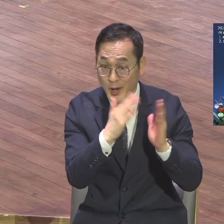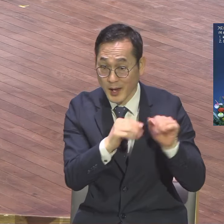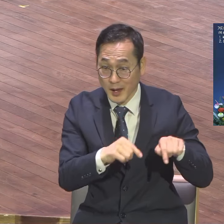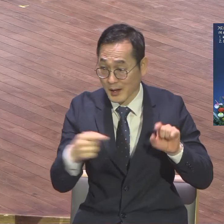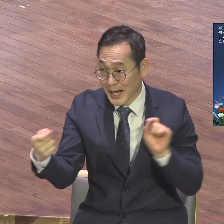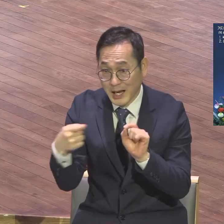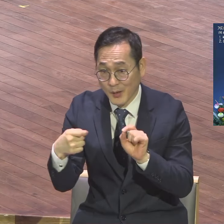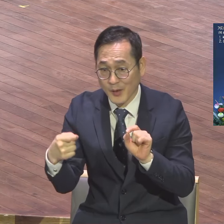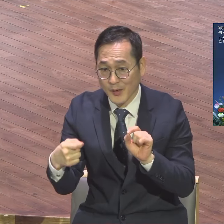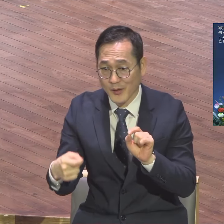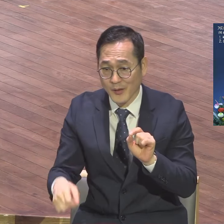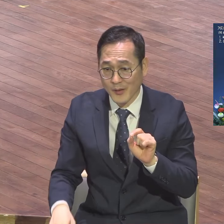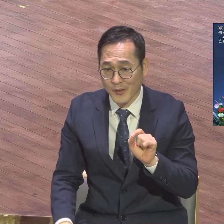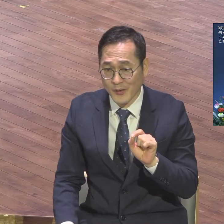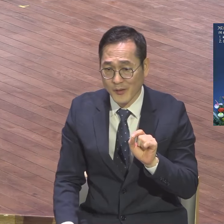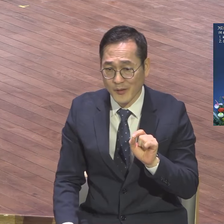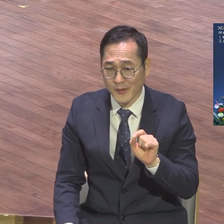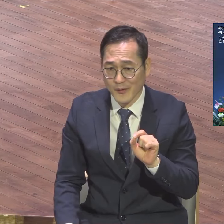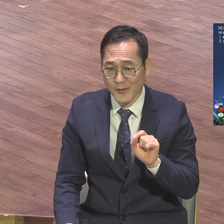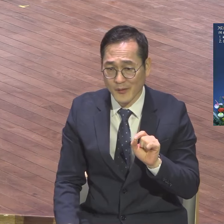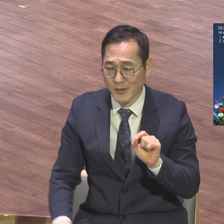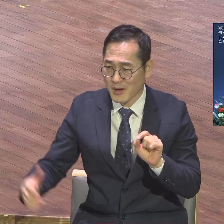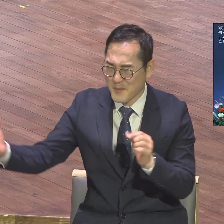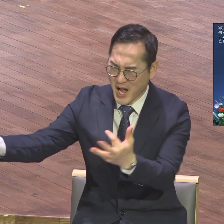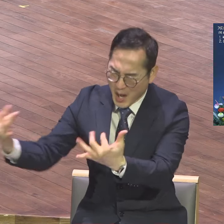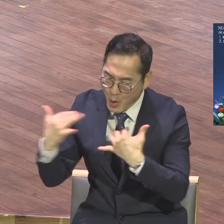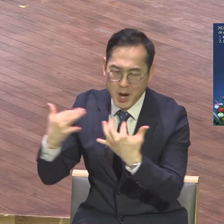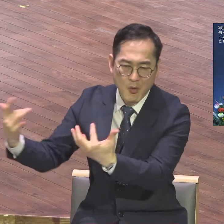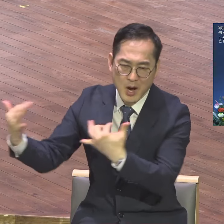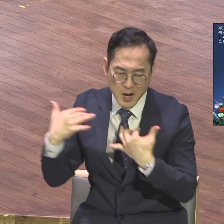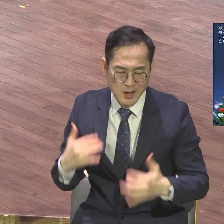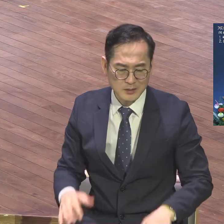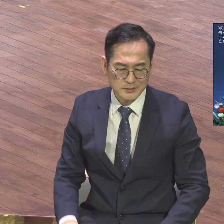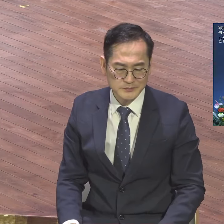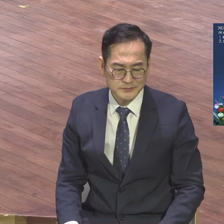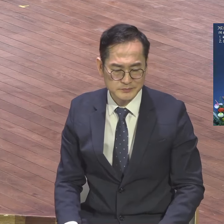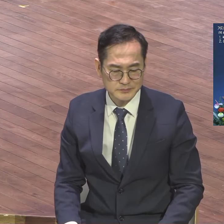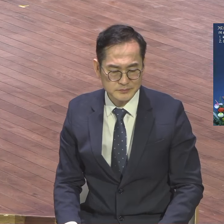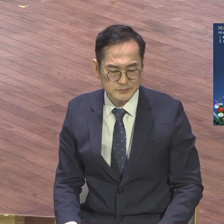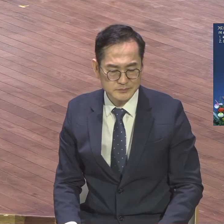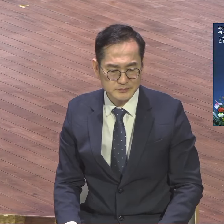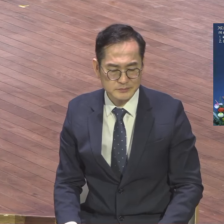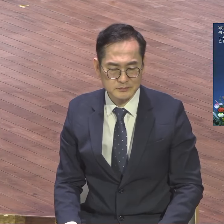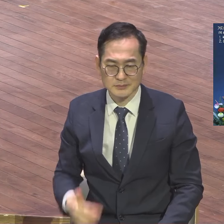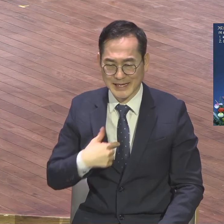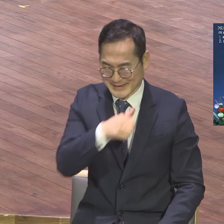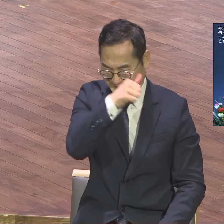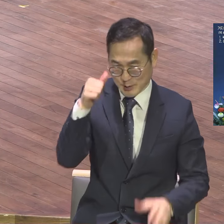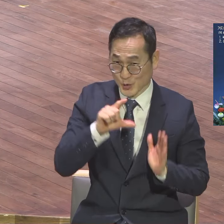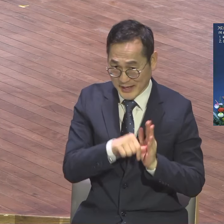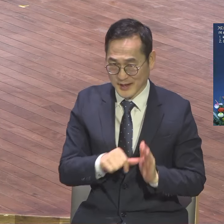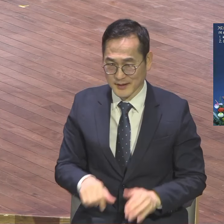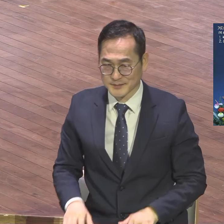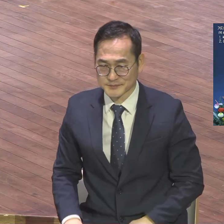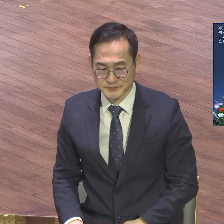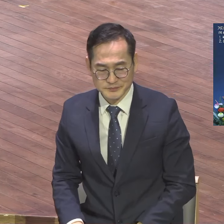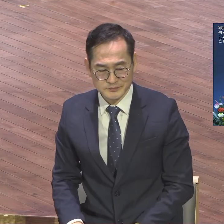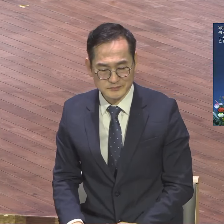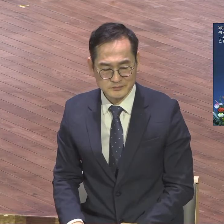이따 오는 거예요. 한 번은 나보고 장로 땐데 장로야 우리 물인데 뭐